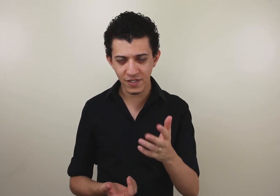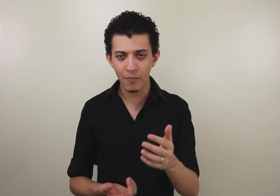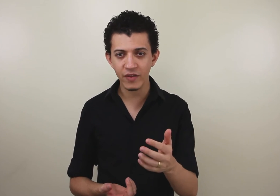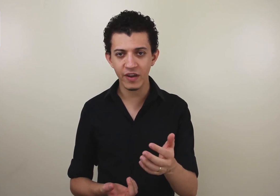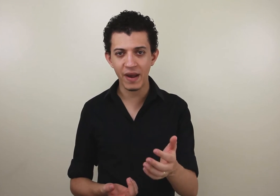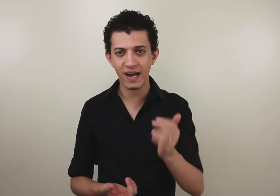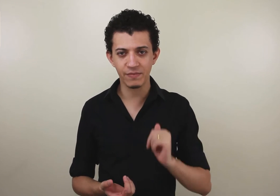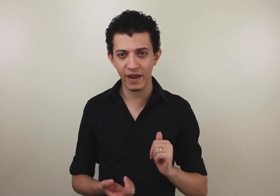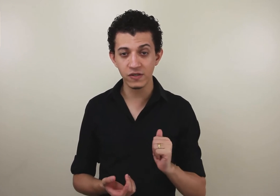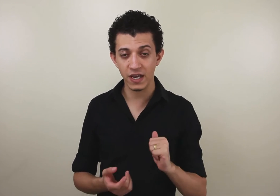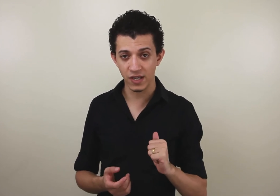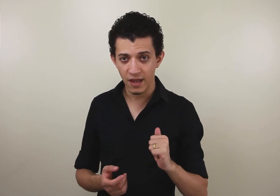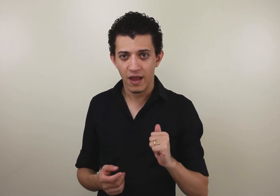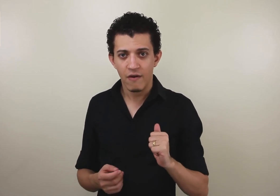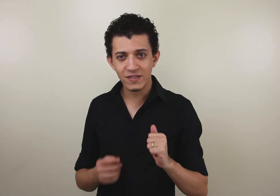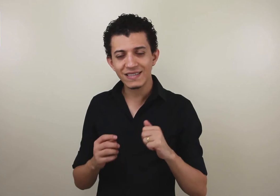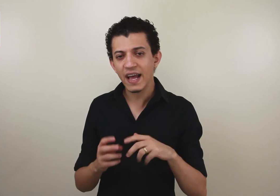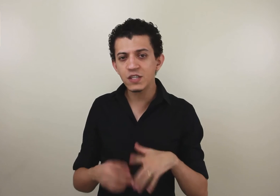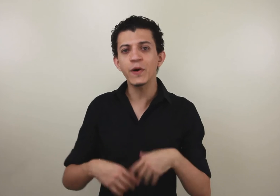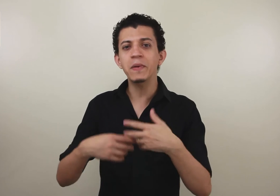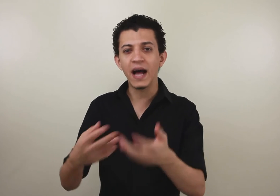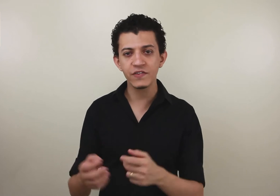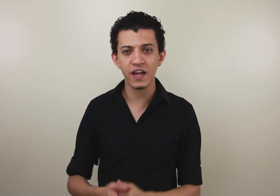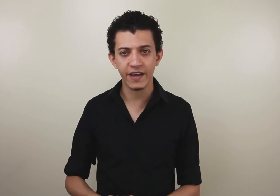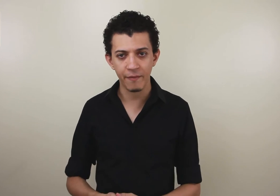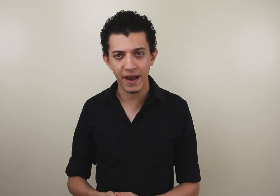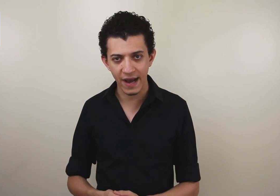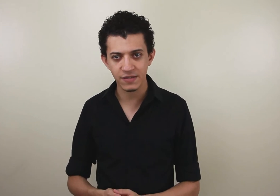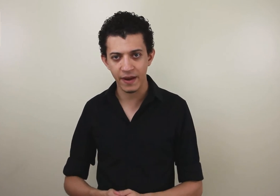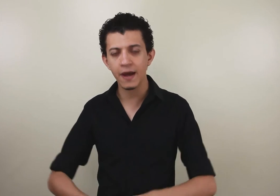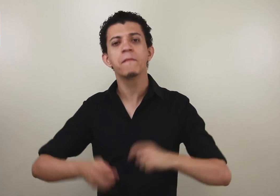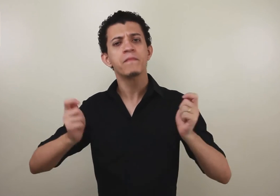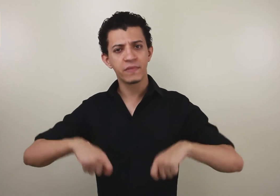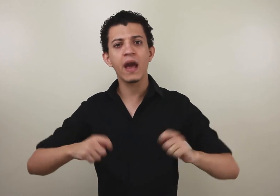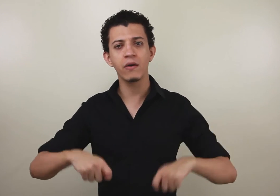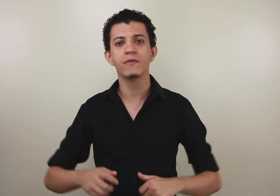você pode vir na minha casa amanhã? Ou seja, você tem disponibilidade de vir na minha casa amanhã? Tenho.